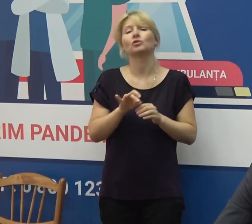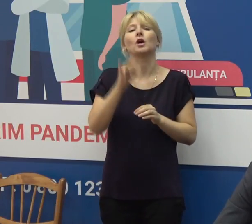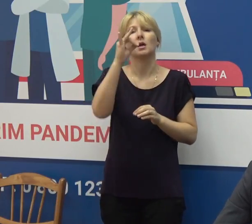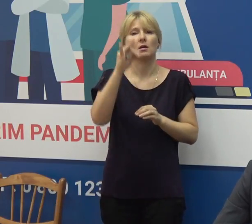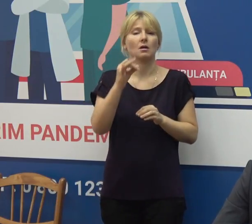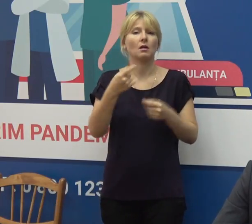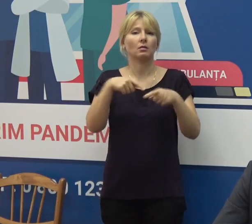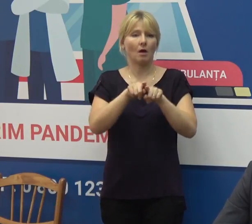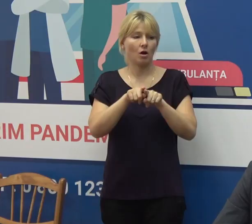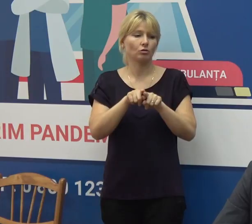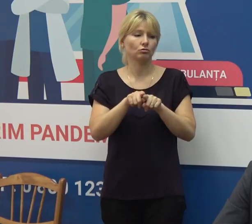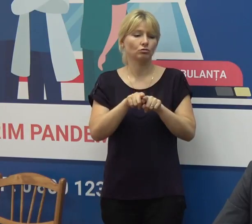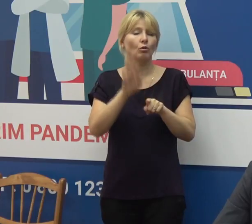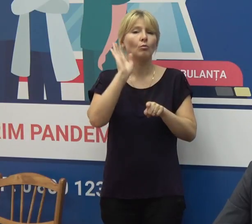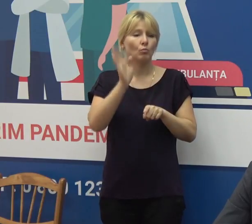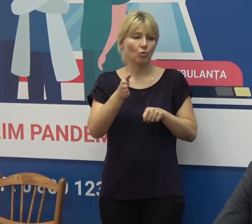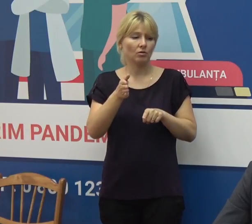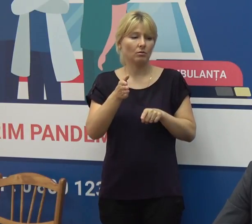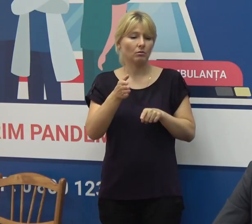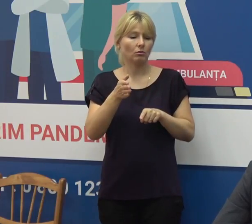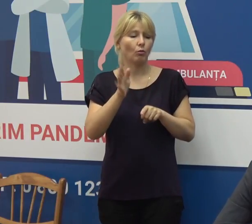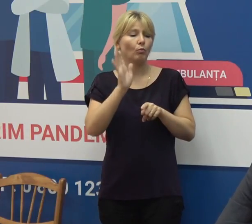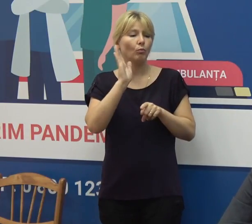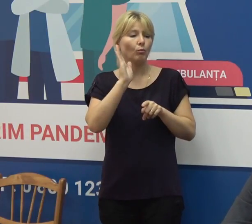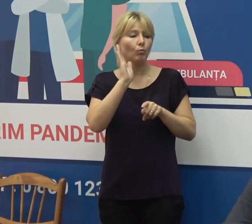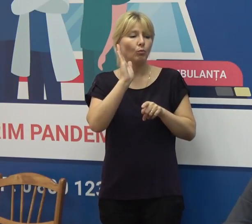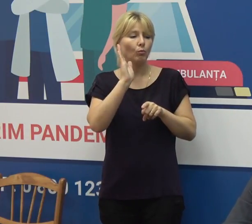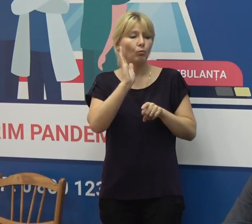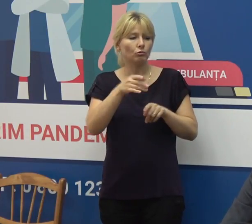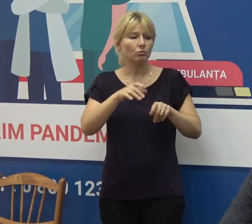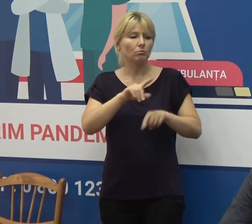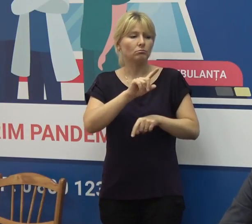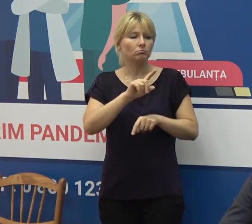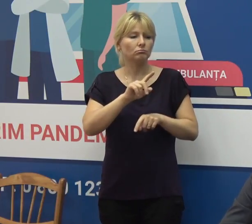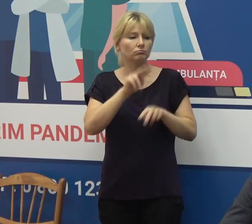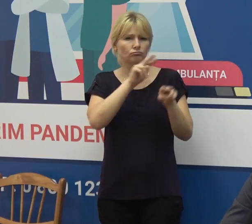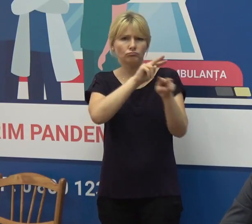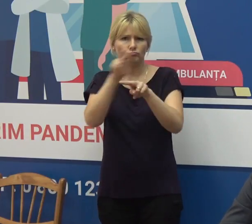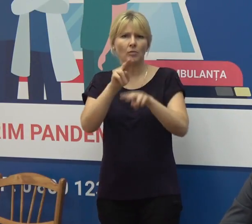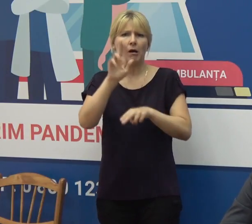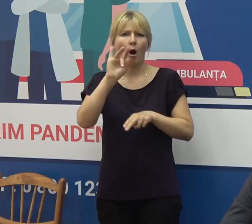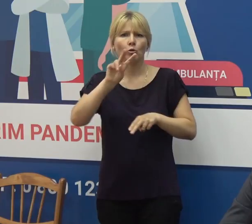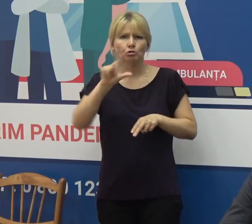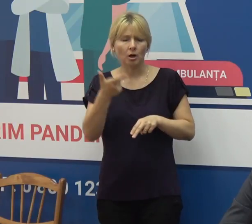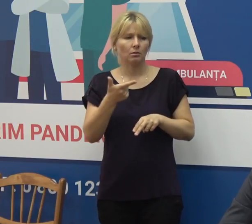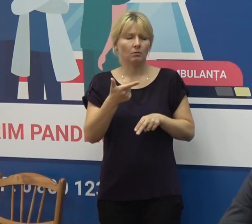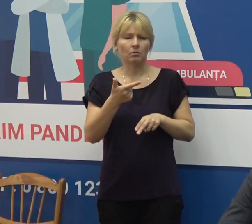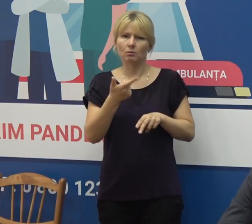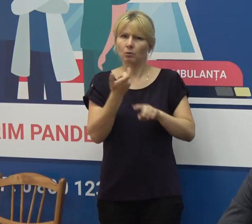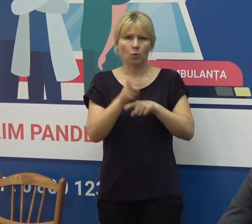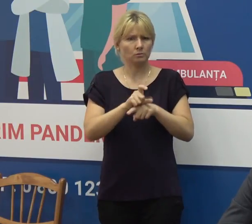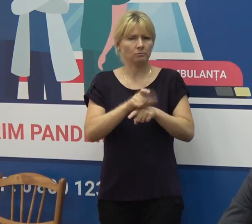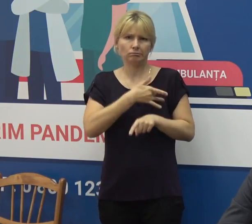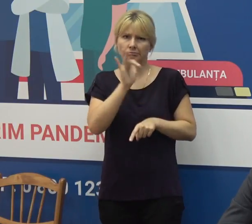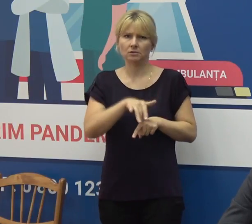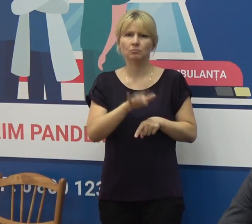trimestrul 4 anului curent, fortificarea laboratoarelor din Raionul Viedniț și Căușeni, aceasta significativ va